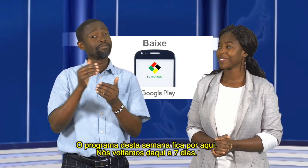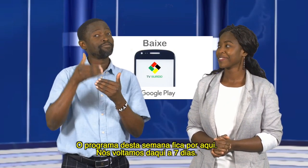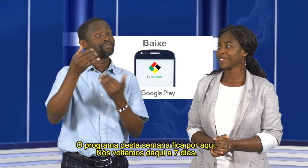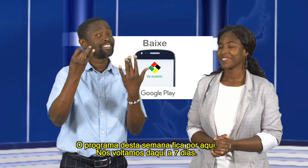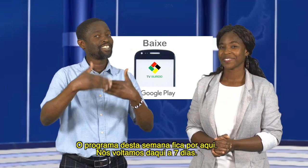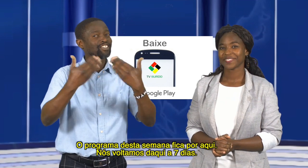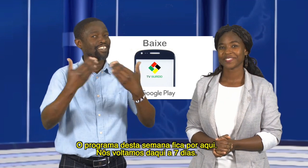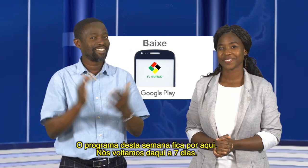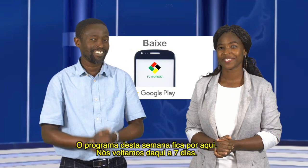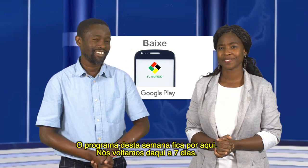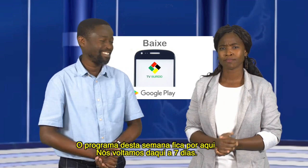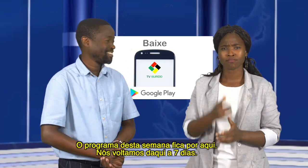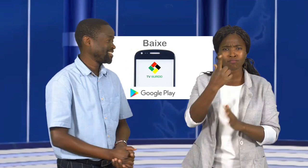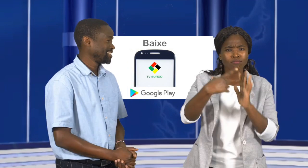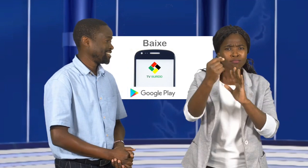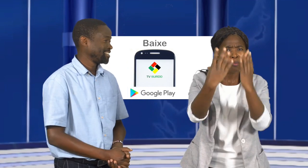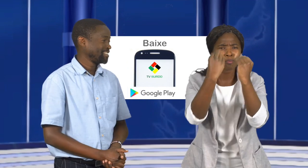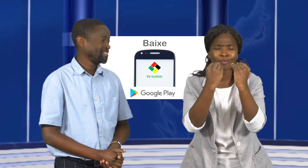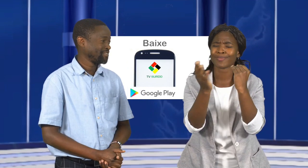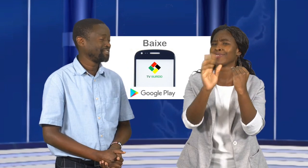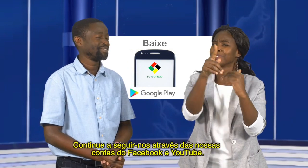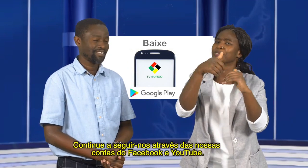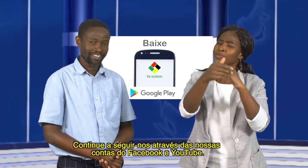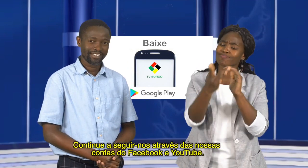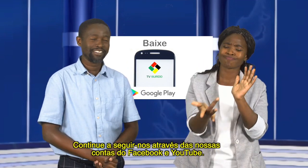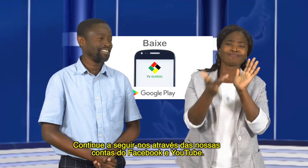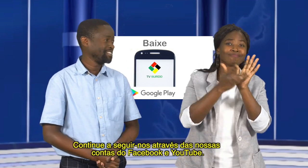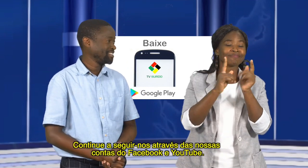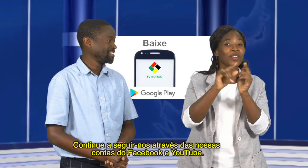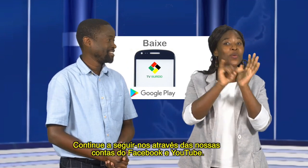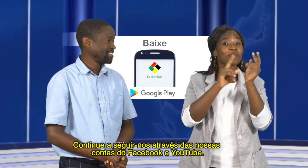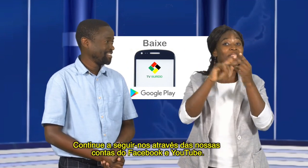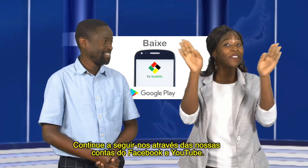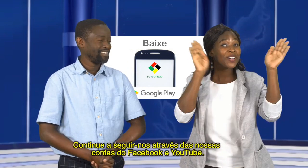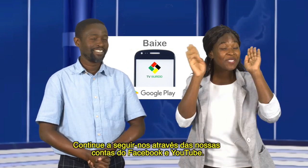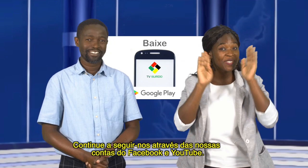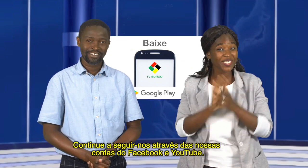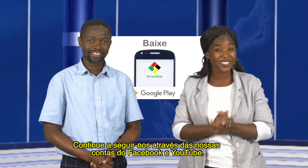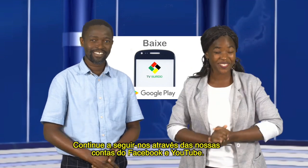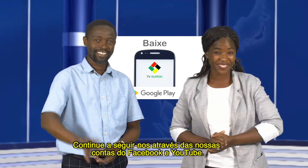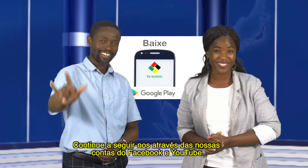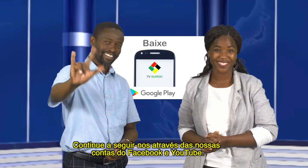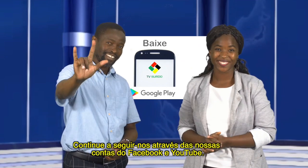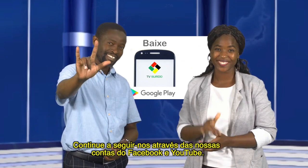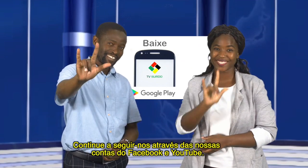voltamos daqui a sete dias continue a seguir-nos através das nossas contas do facebook e youtube